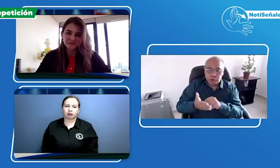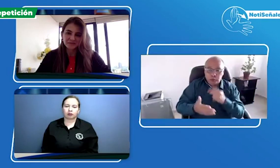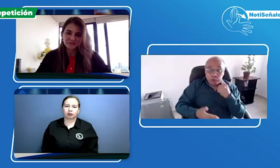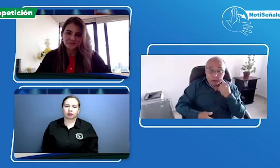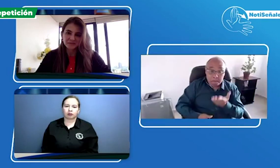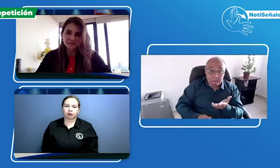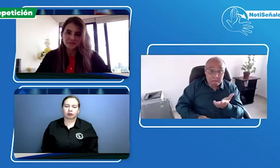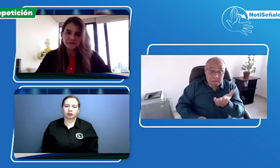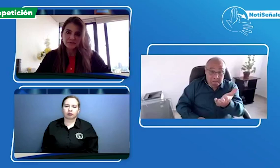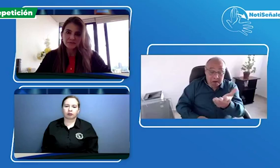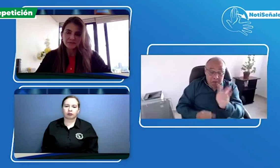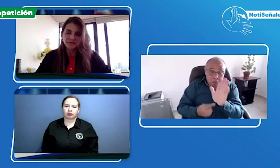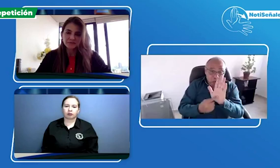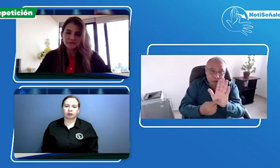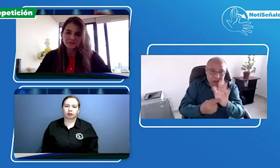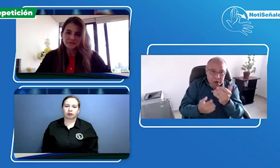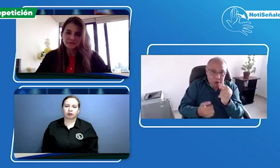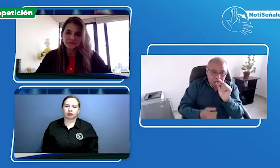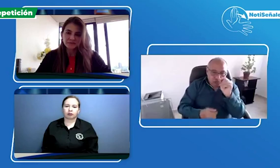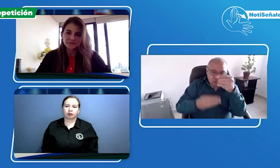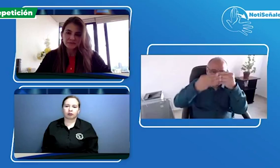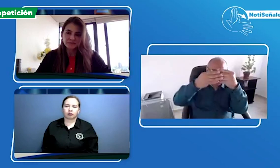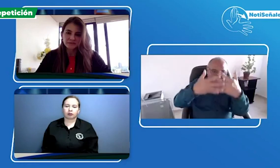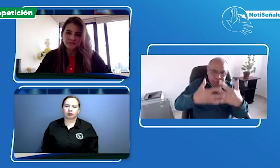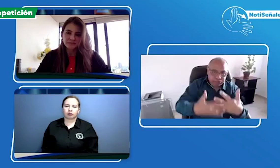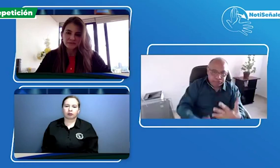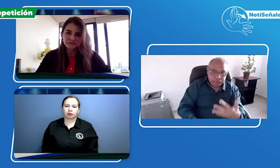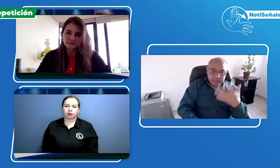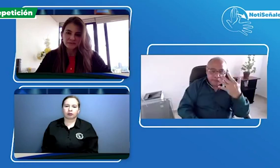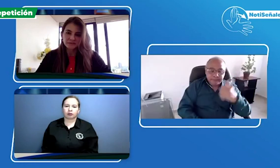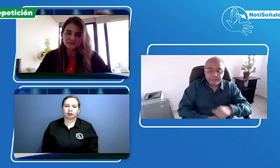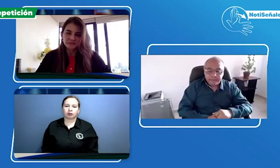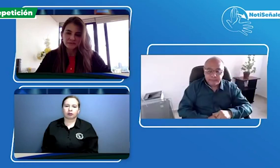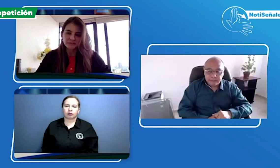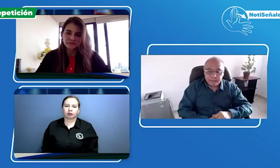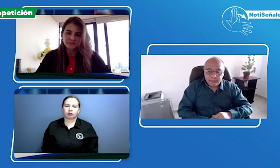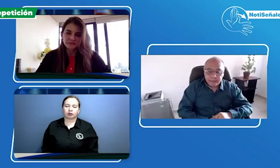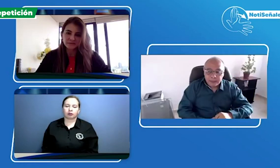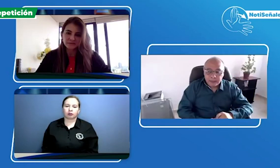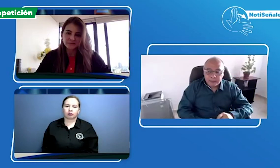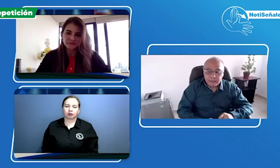Colsubsidio que cuenta con Servir les mostraremos como los encuentran en la página de Fenascold veámonos